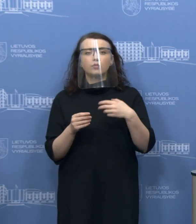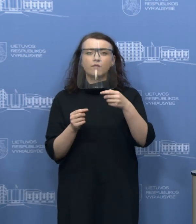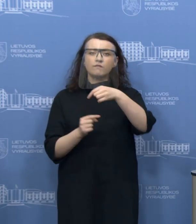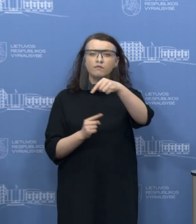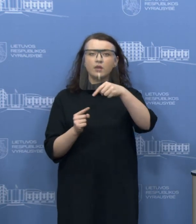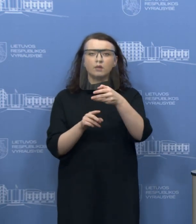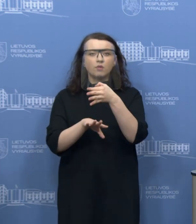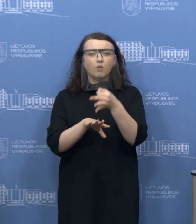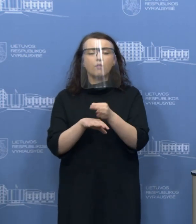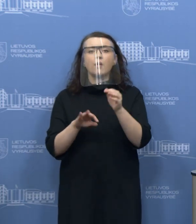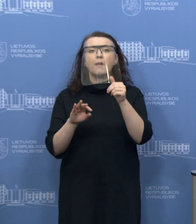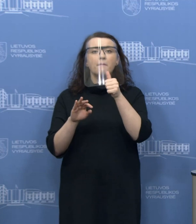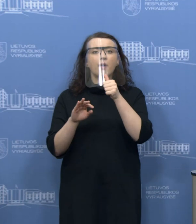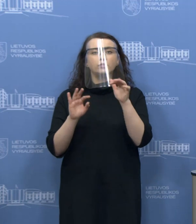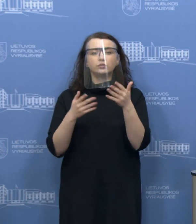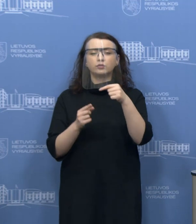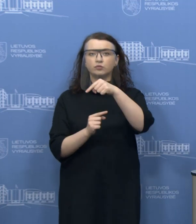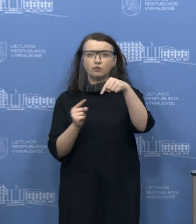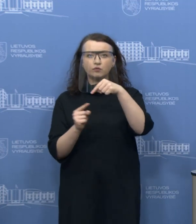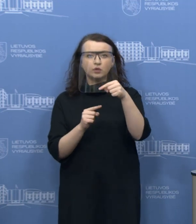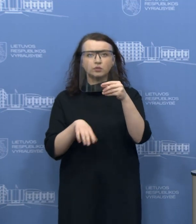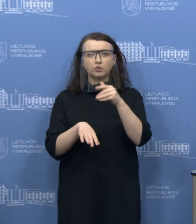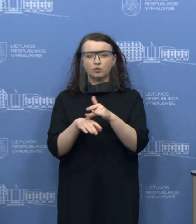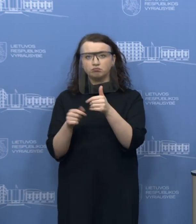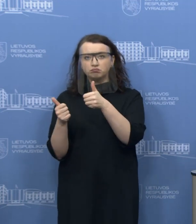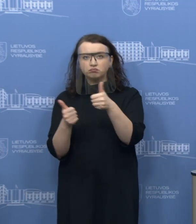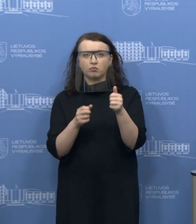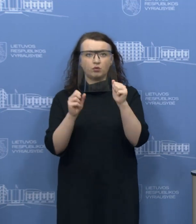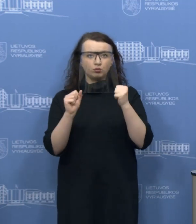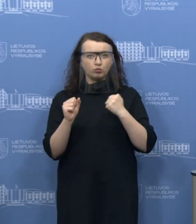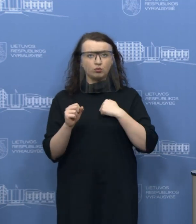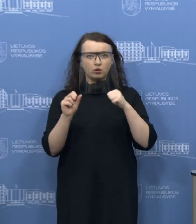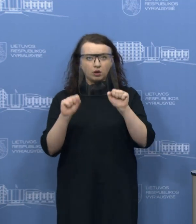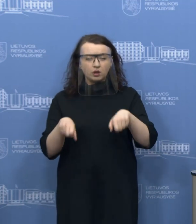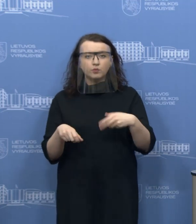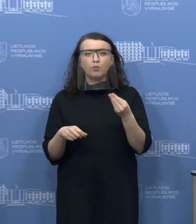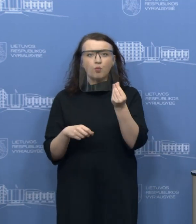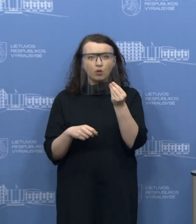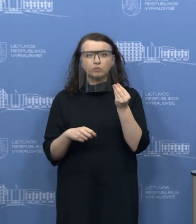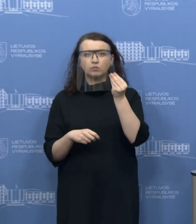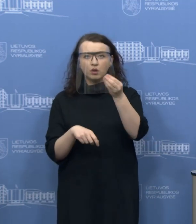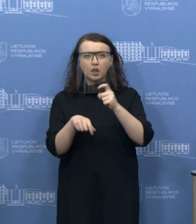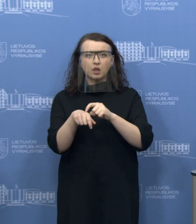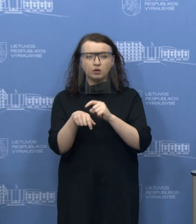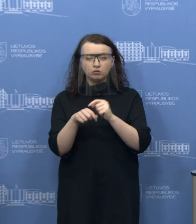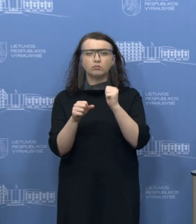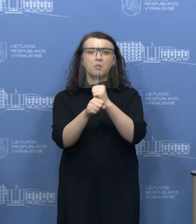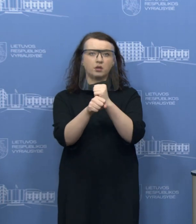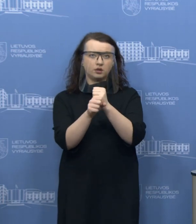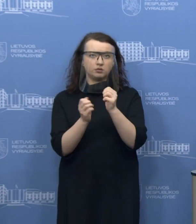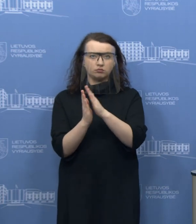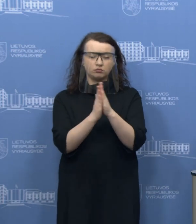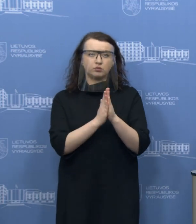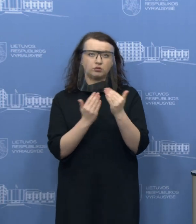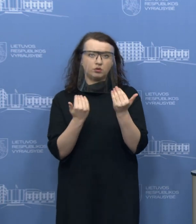kuris nepat yra, pavyzdžiui, neproporcingų sunkumų ir turiu galimybių mokesčius mokėti laiku, tą ir padaryti.